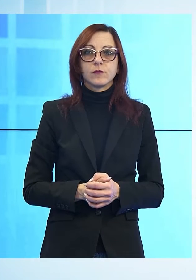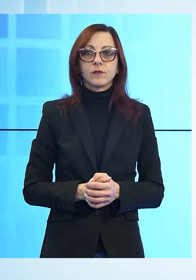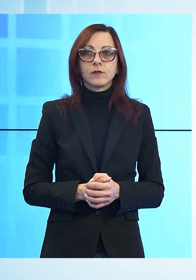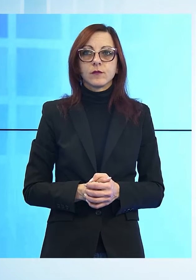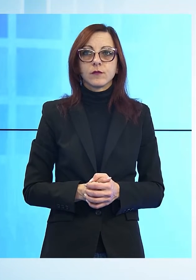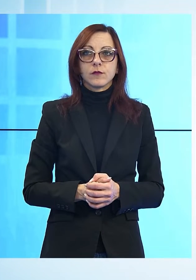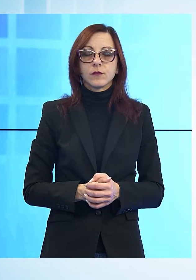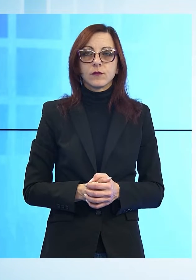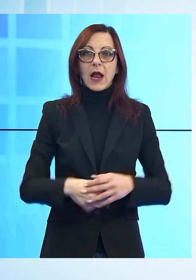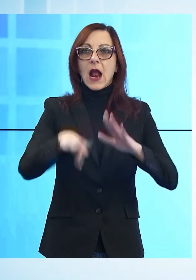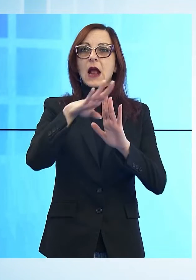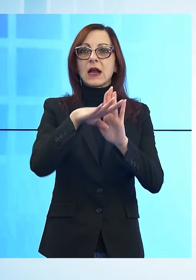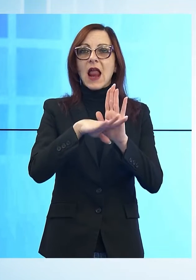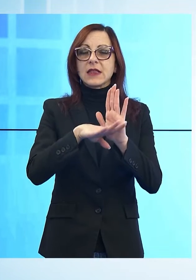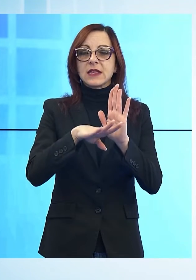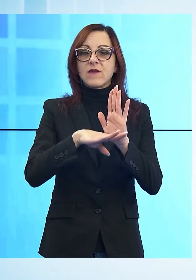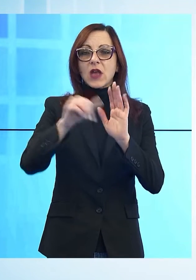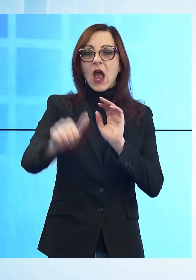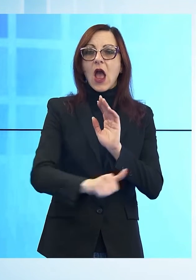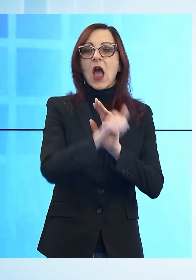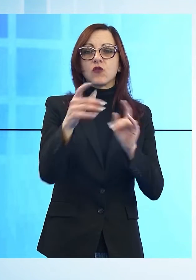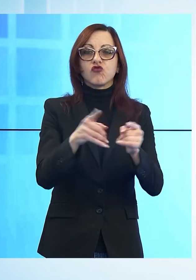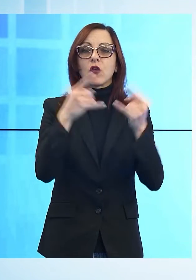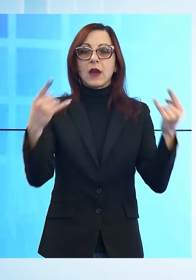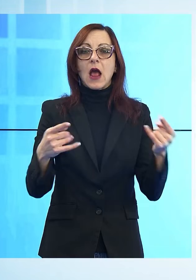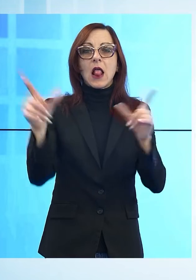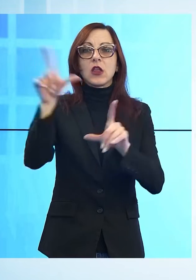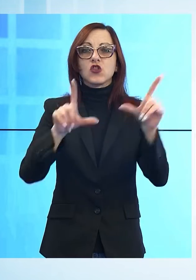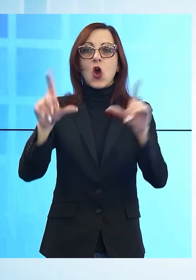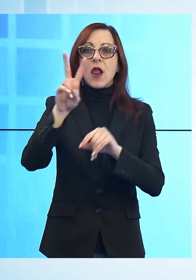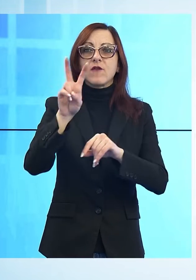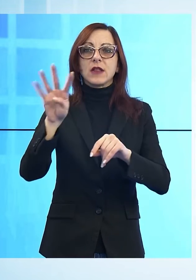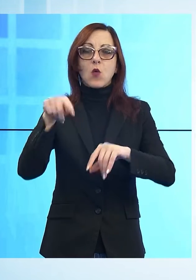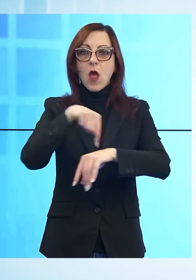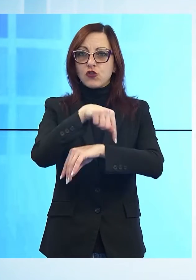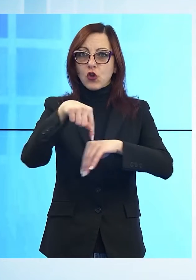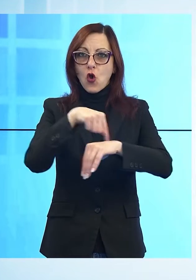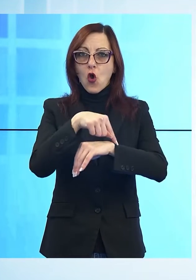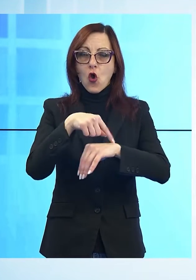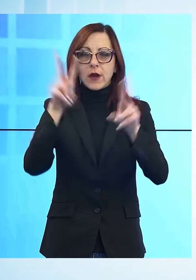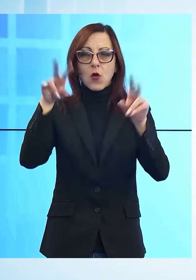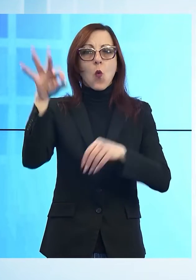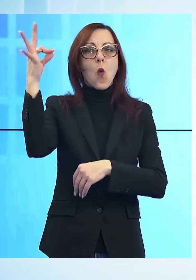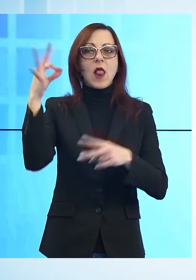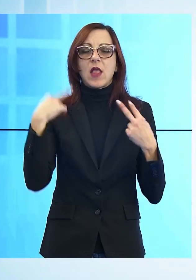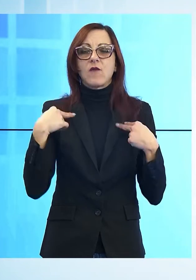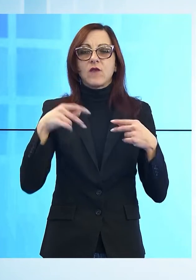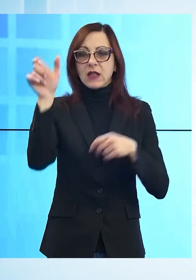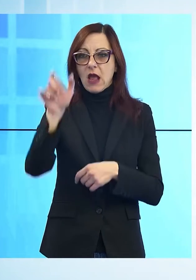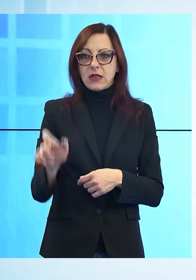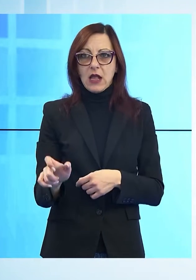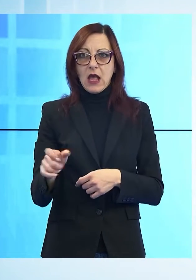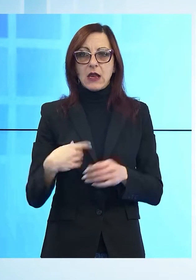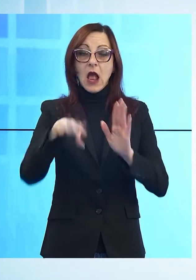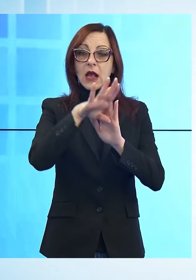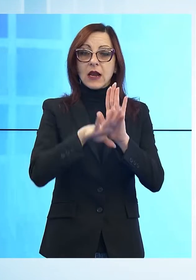La classifica annuale del quotidiano Sole 24 ore sulla qualità della vita in Italia, c'è la classifica